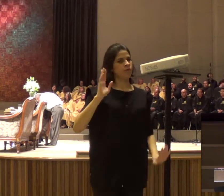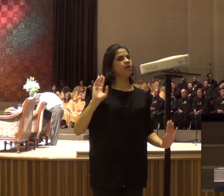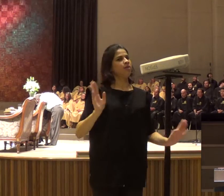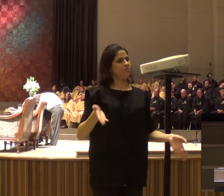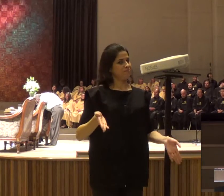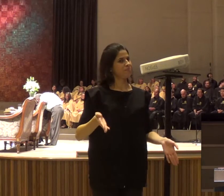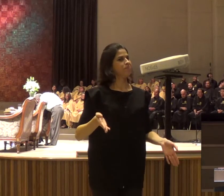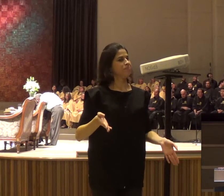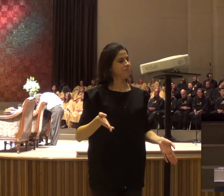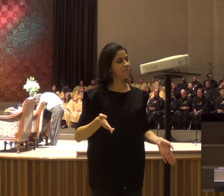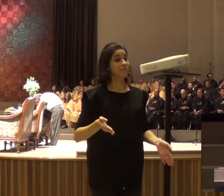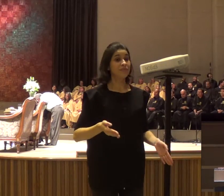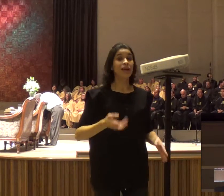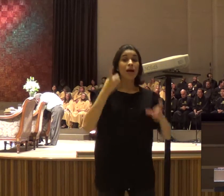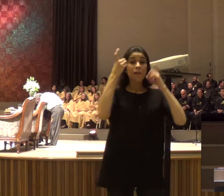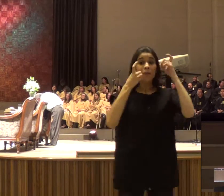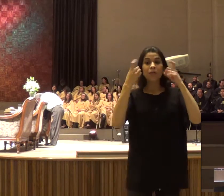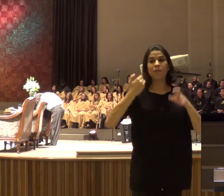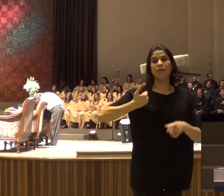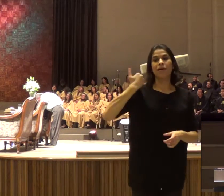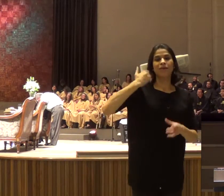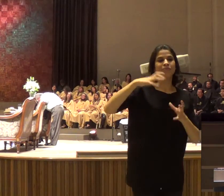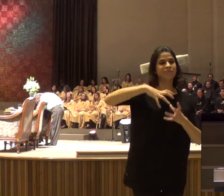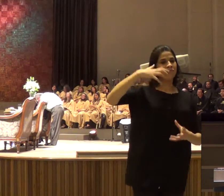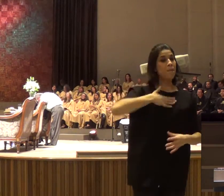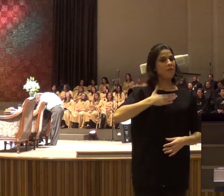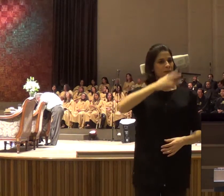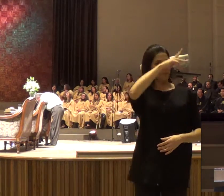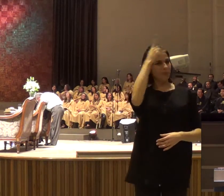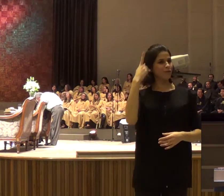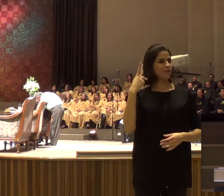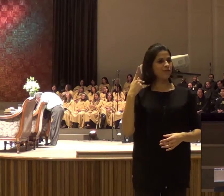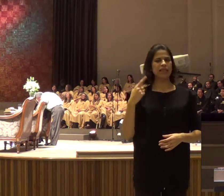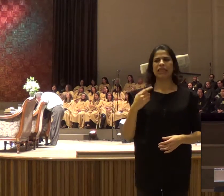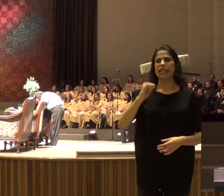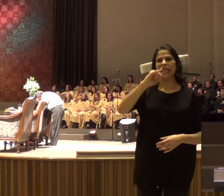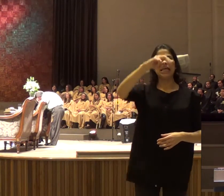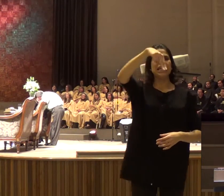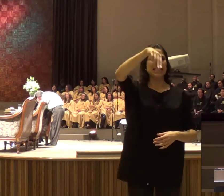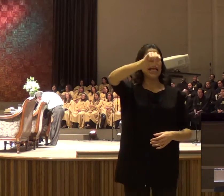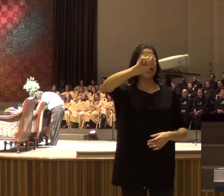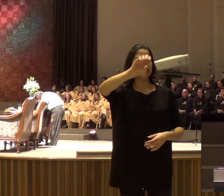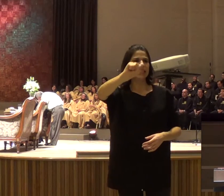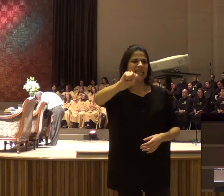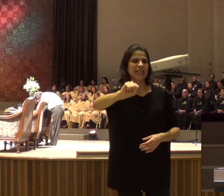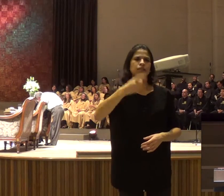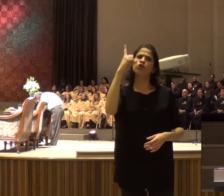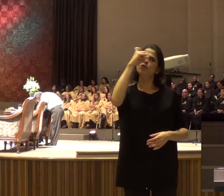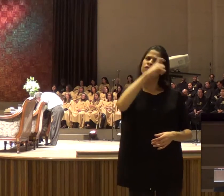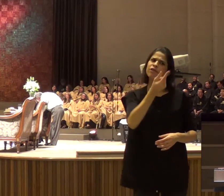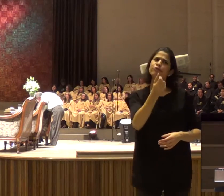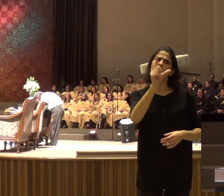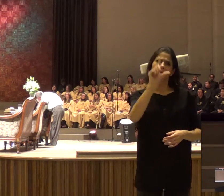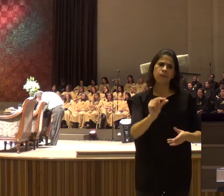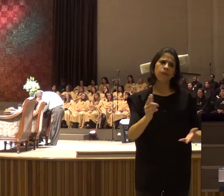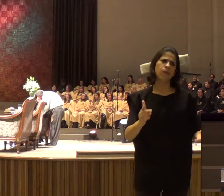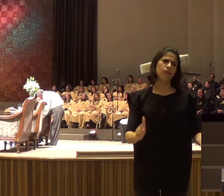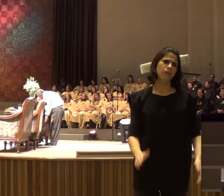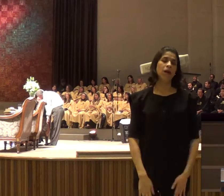eu estava preocupado, com a velhice, falei, Senhor, esse negócio do INSS, é muito cruel, você paga, paga,